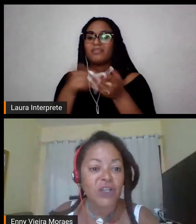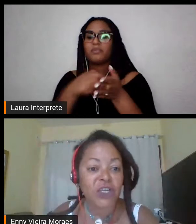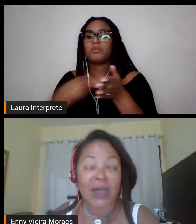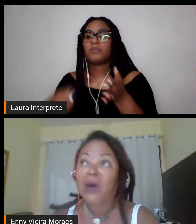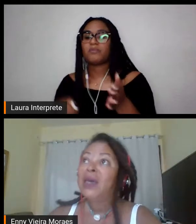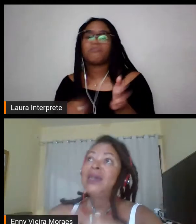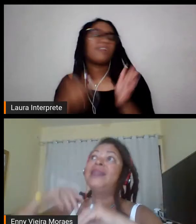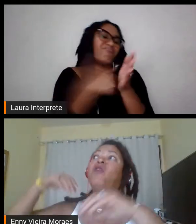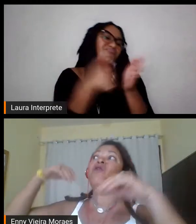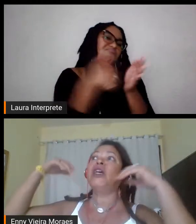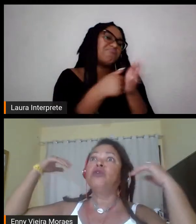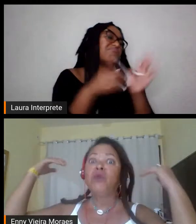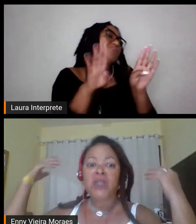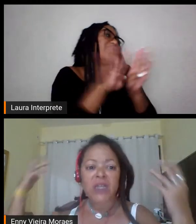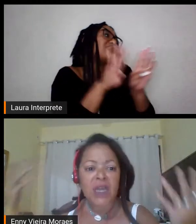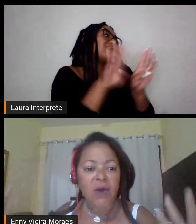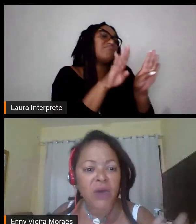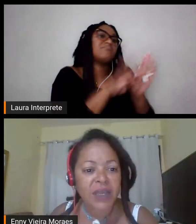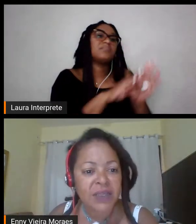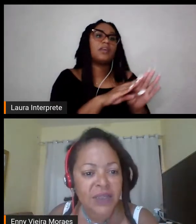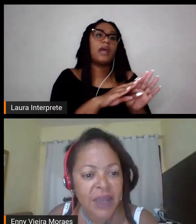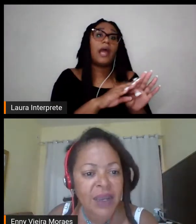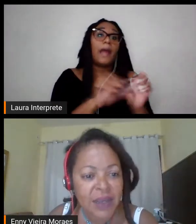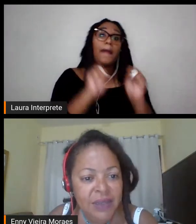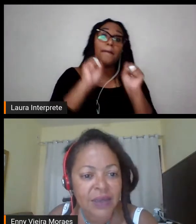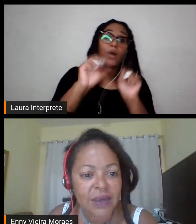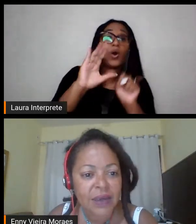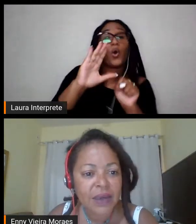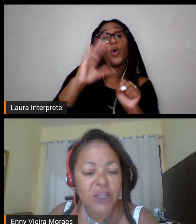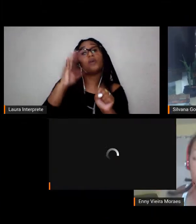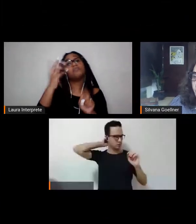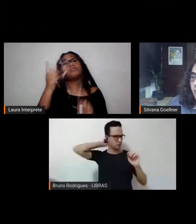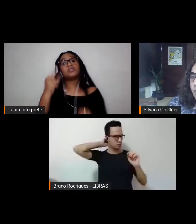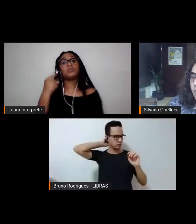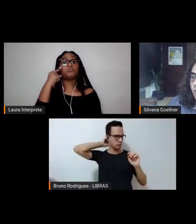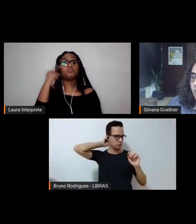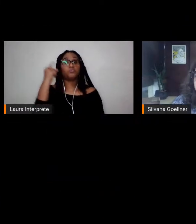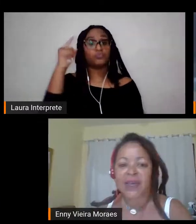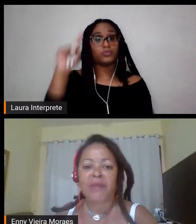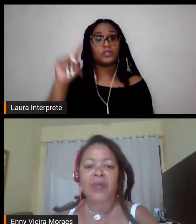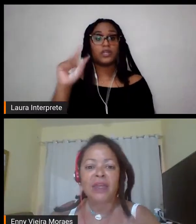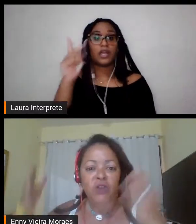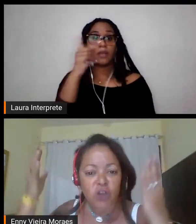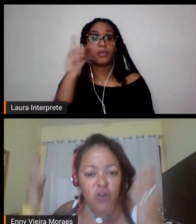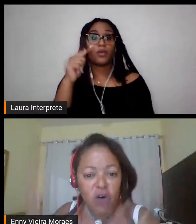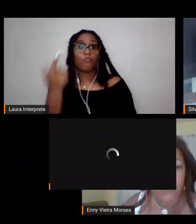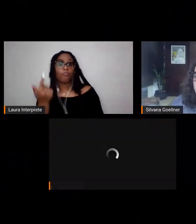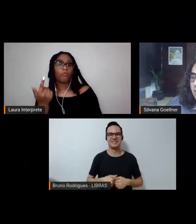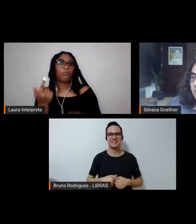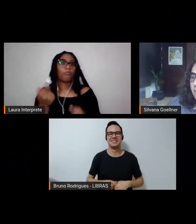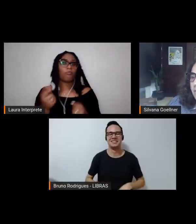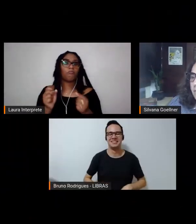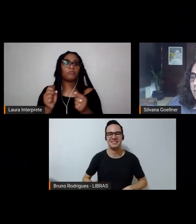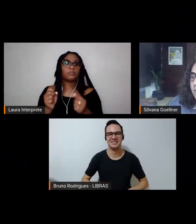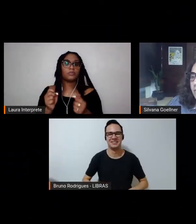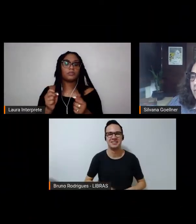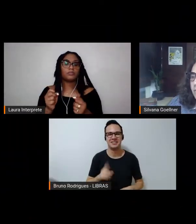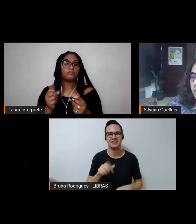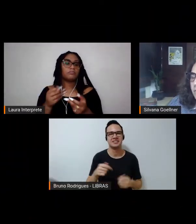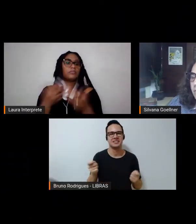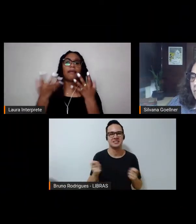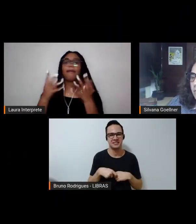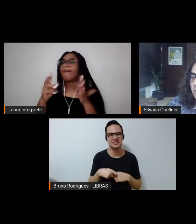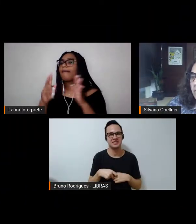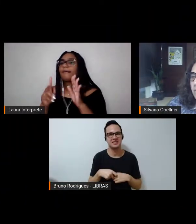depositário digital, e talvez um dia alguém se interesse, de novo é silenciamento, de novo é calar as